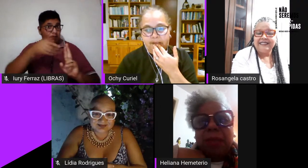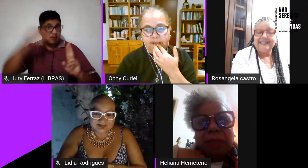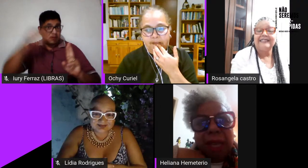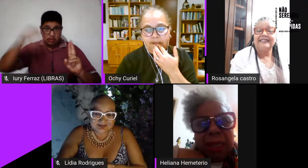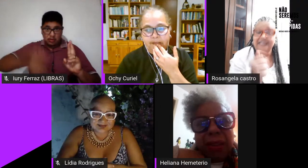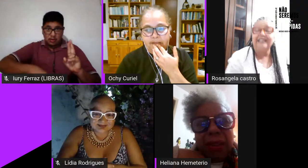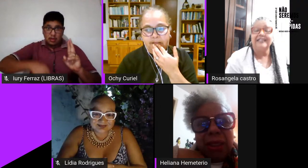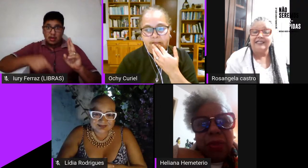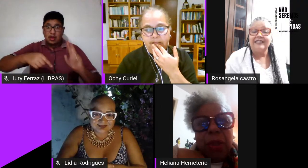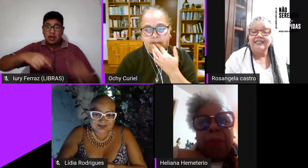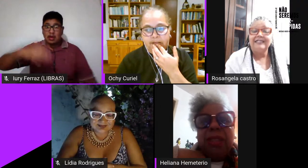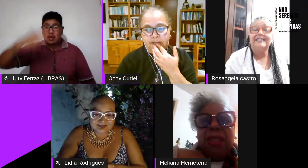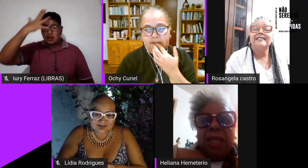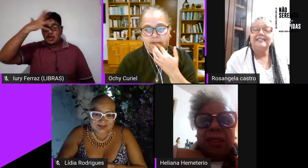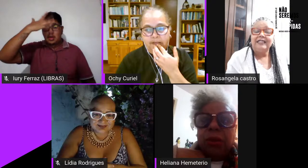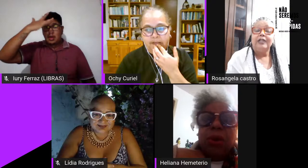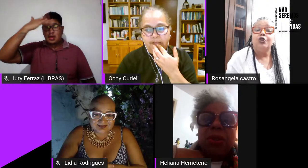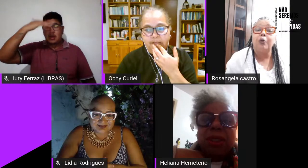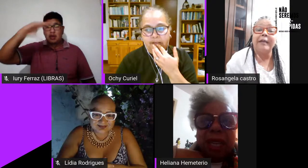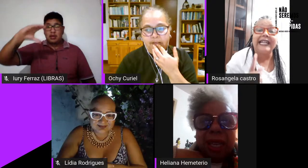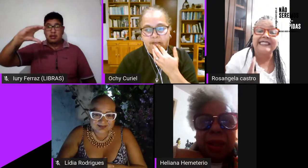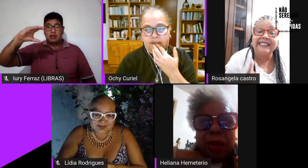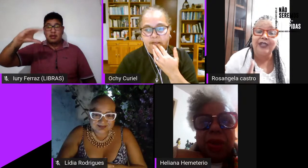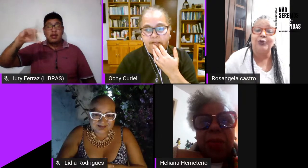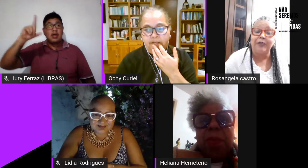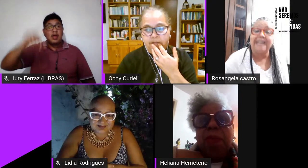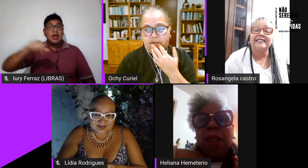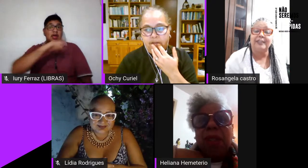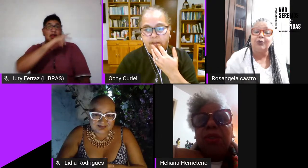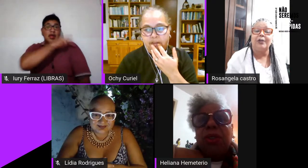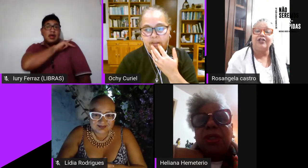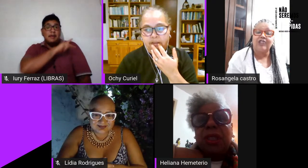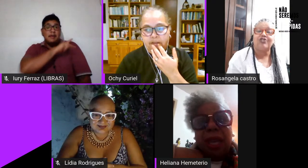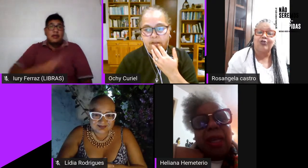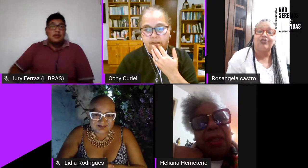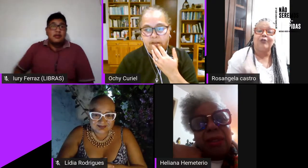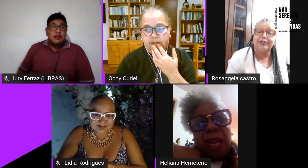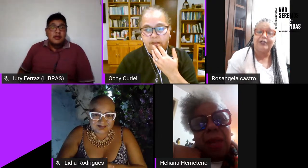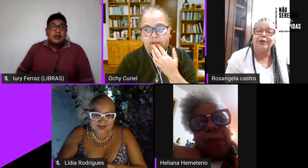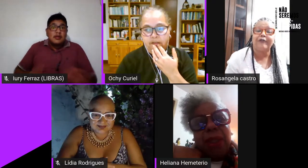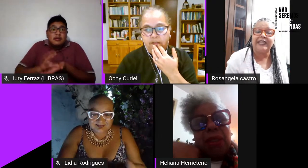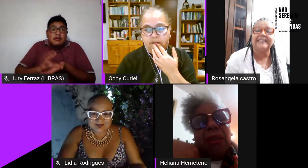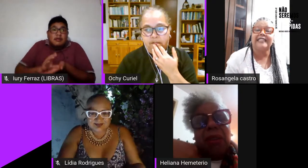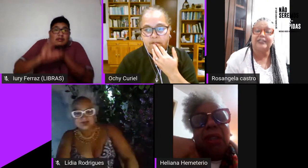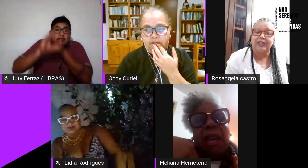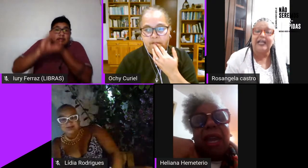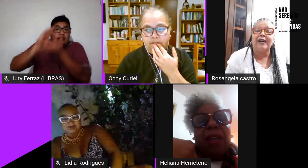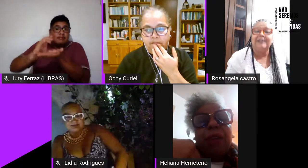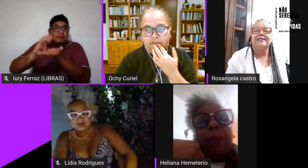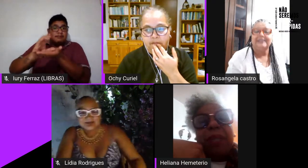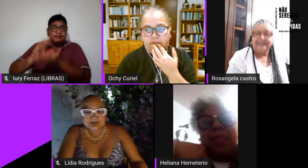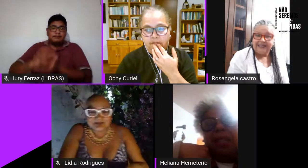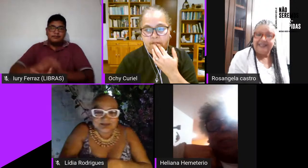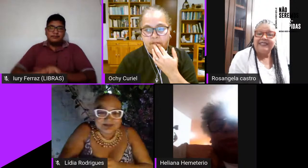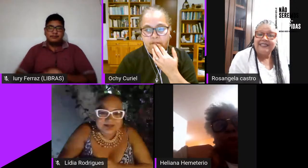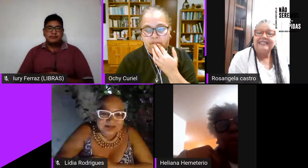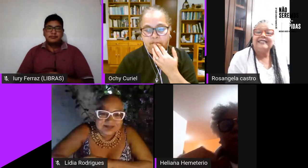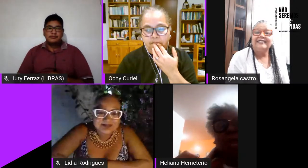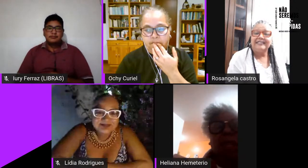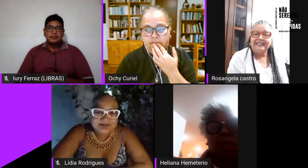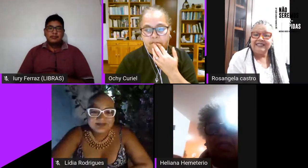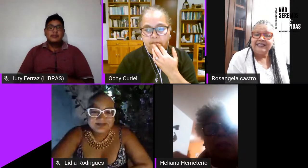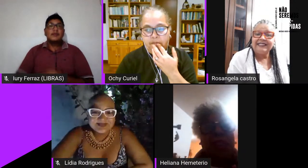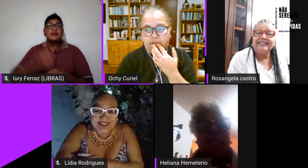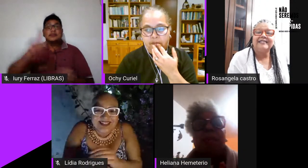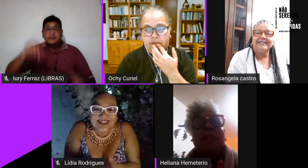de segurança alimentar foi presidente do conselho no Brasil Brasil Angela discutiu isso em uma conferência na escola foi presidente do